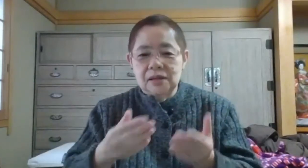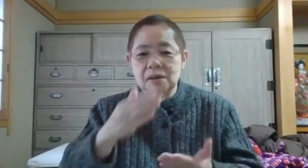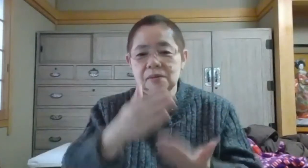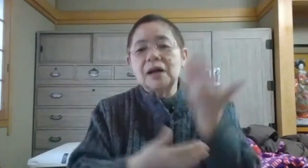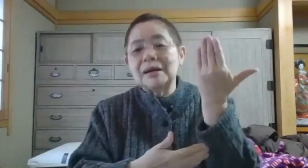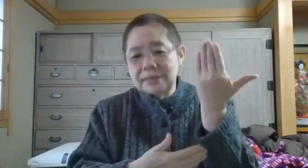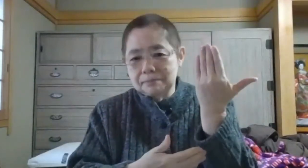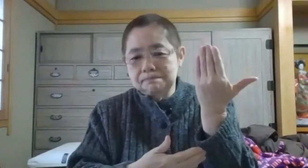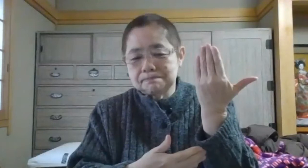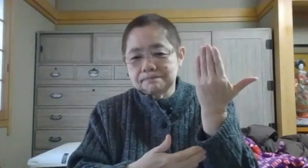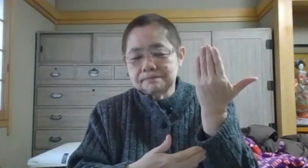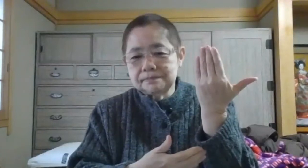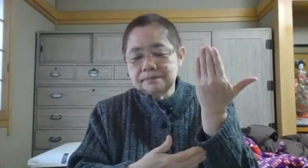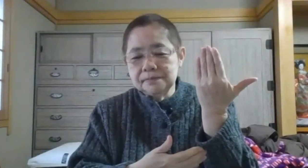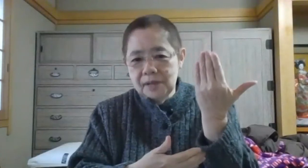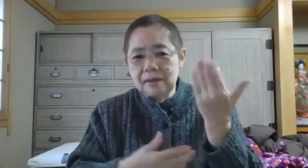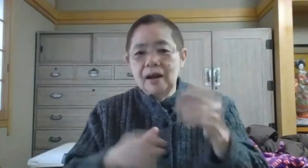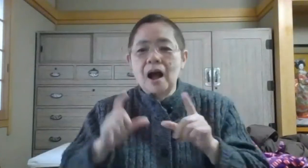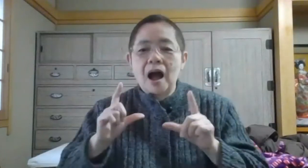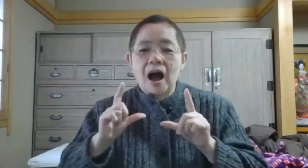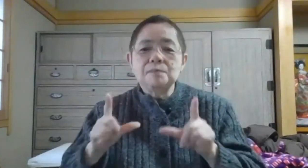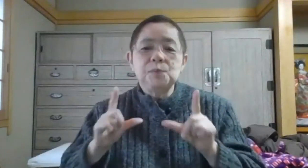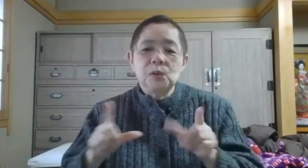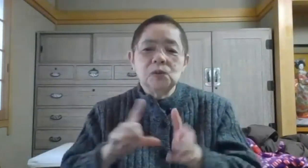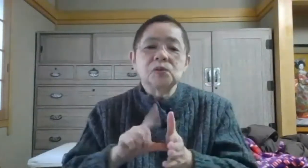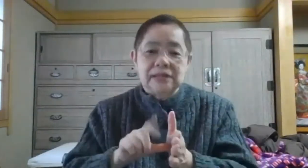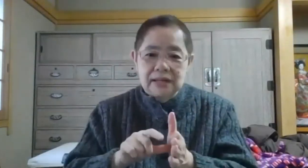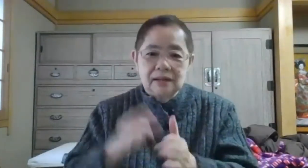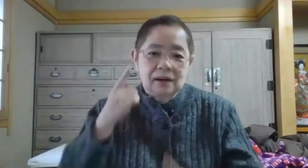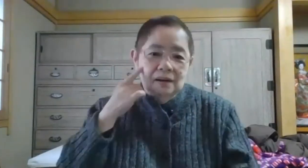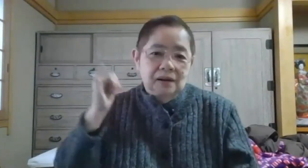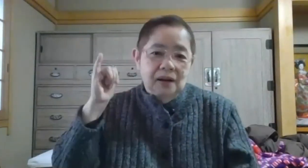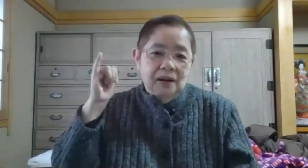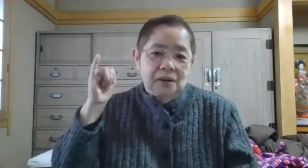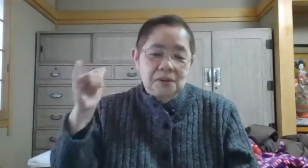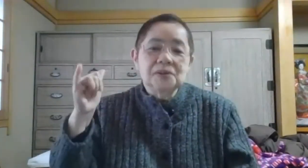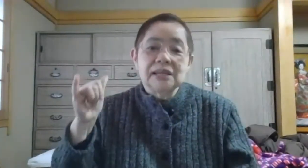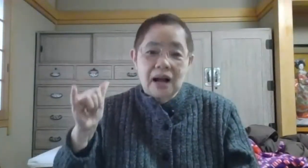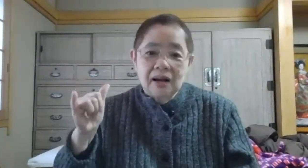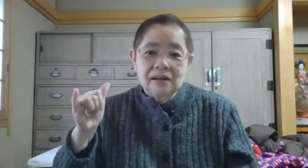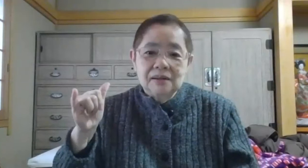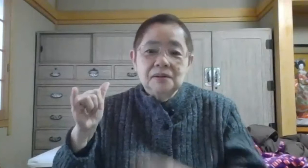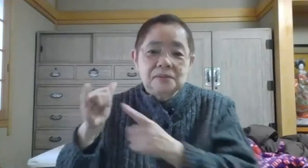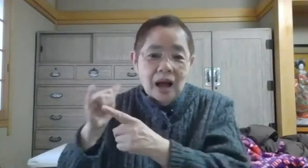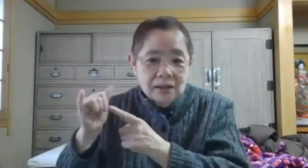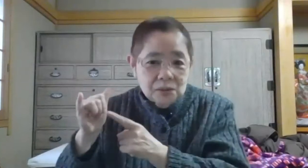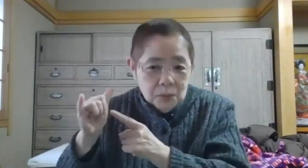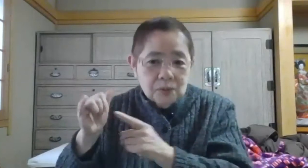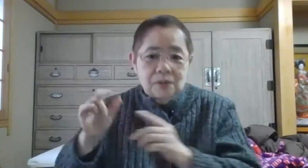受かりましたで発表のとこにえー両親が二人とも